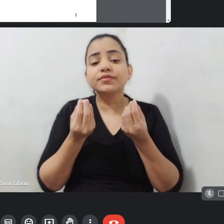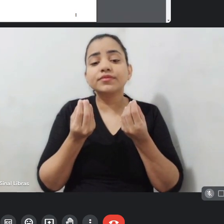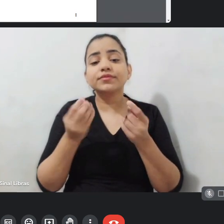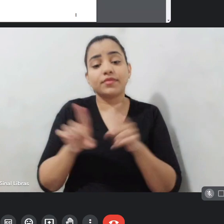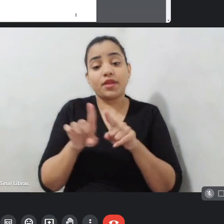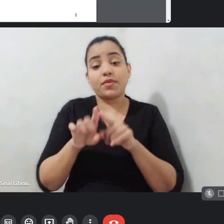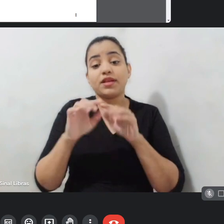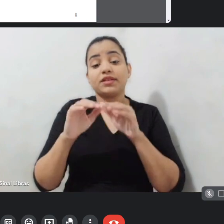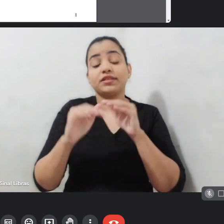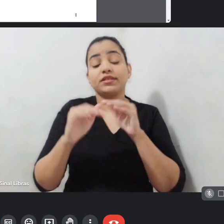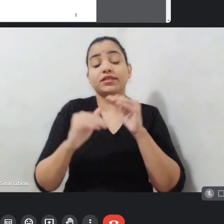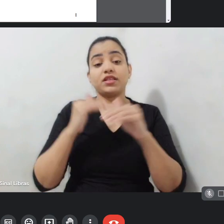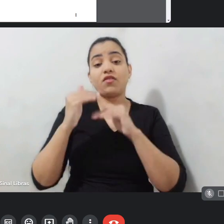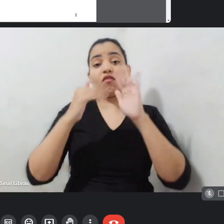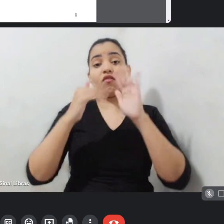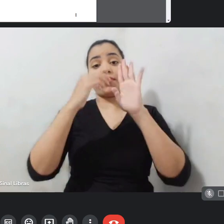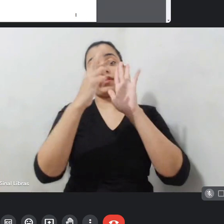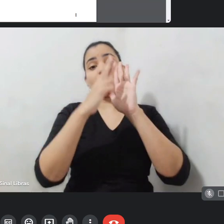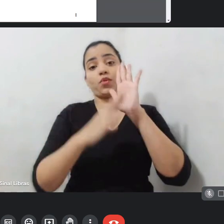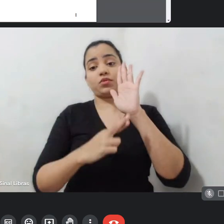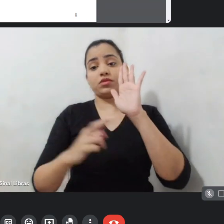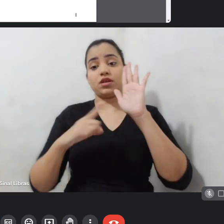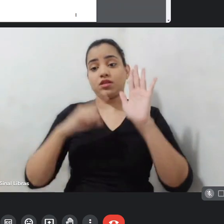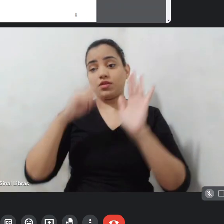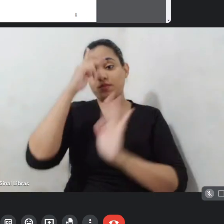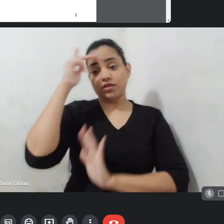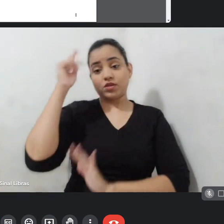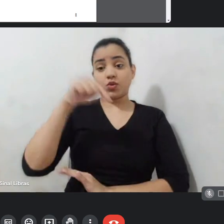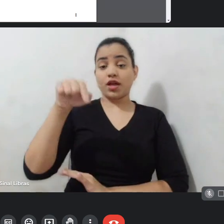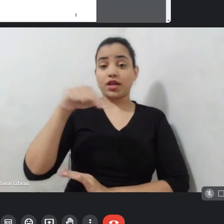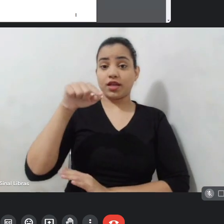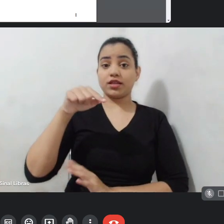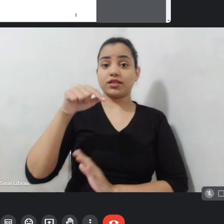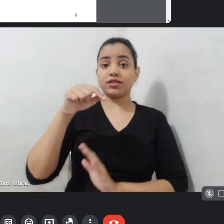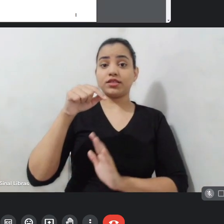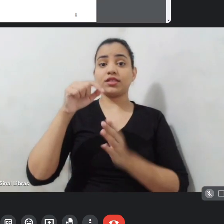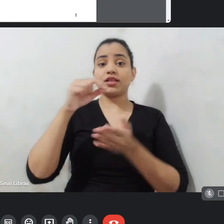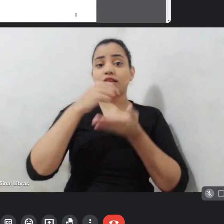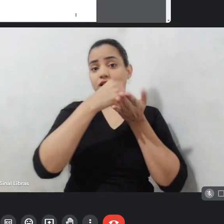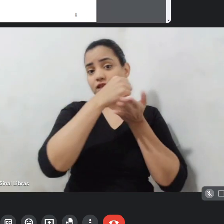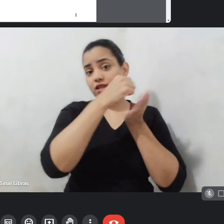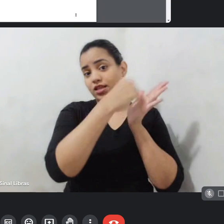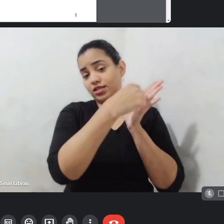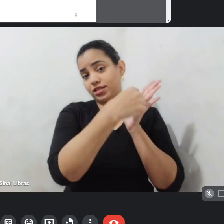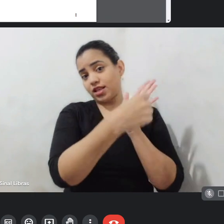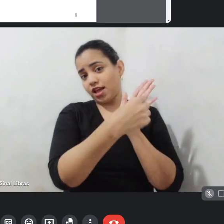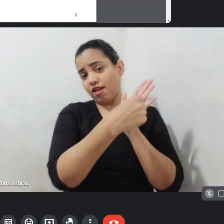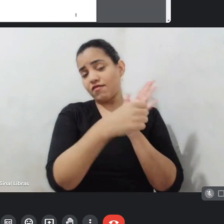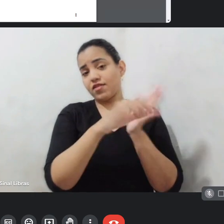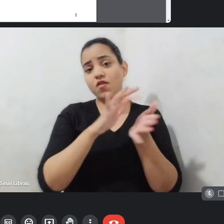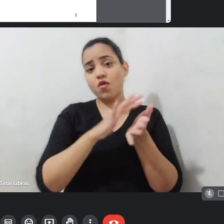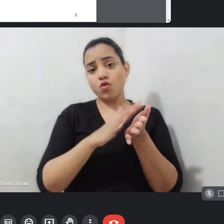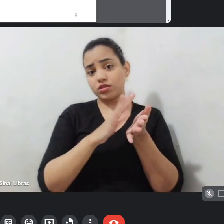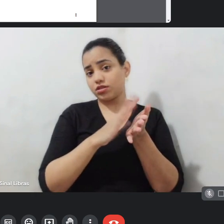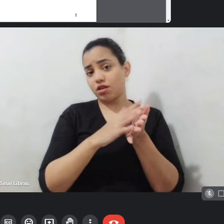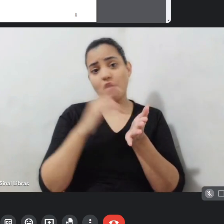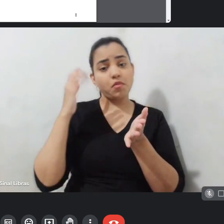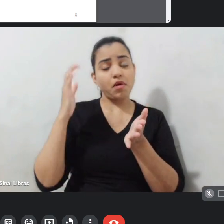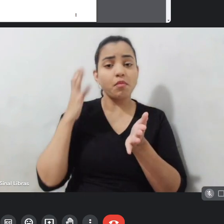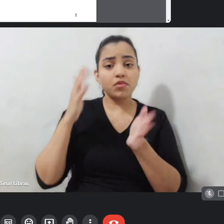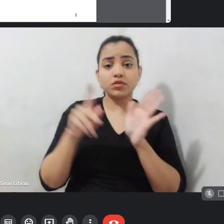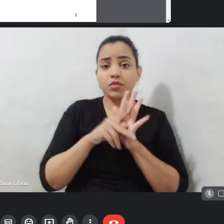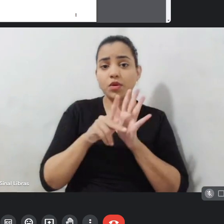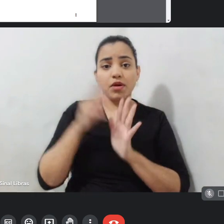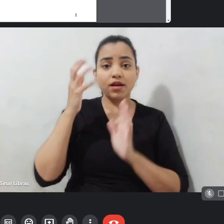existem pessoas pessoas aqui que escrevem os sambas e redes, músicas de carnaval, podem pensar também se transformar num roteirista de